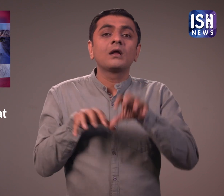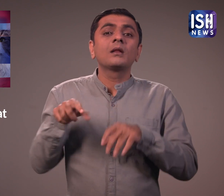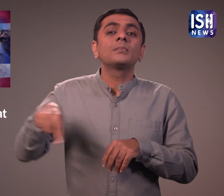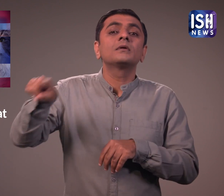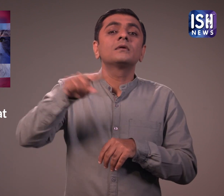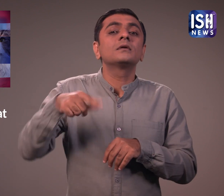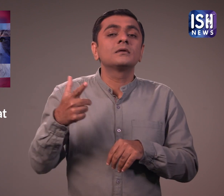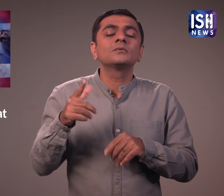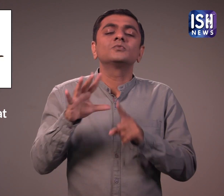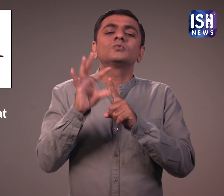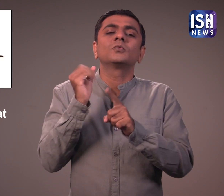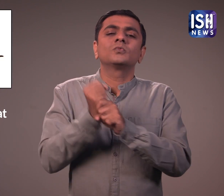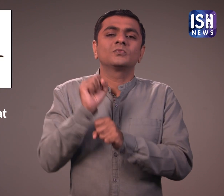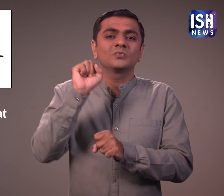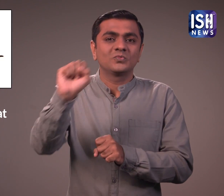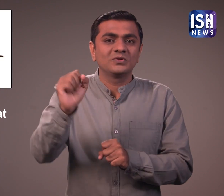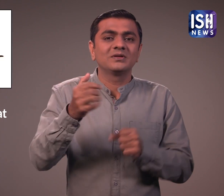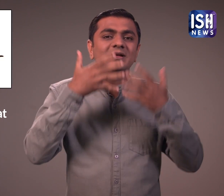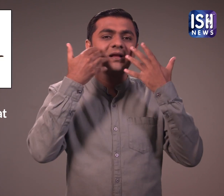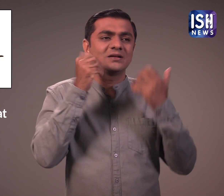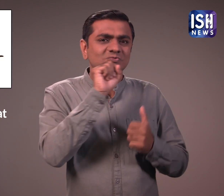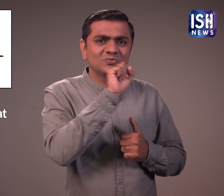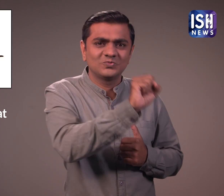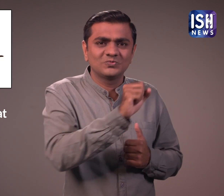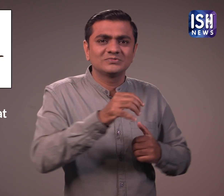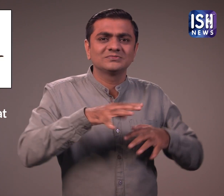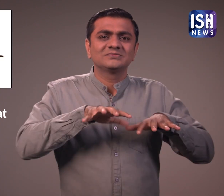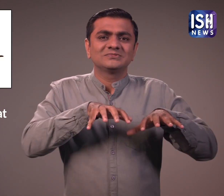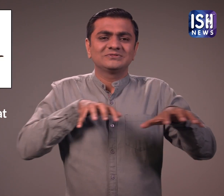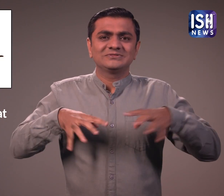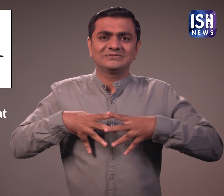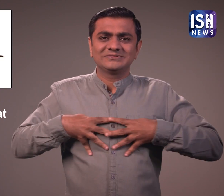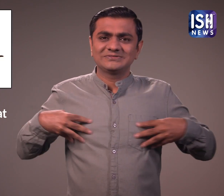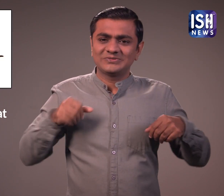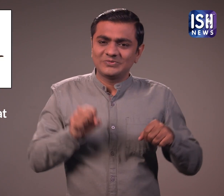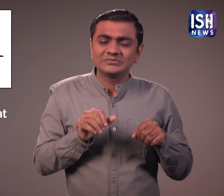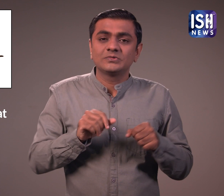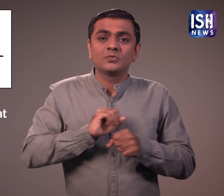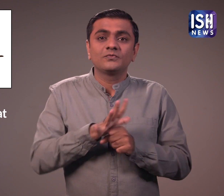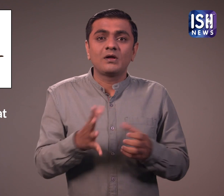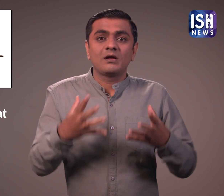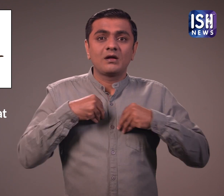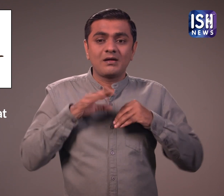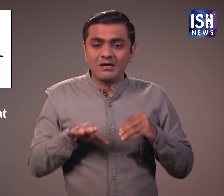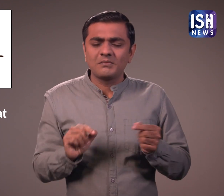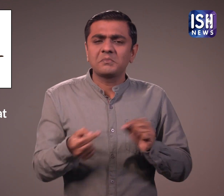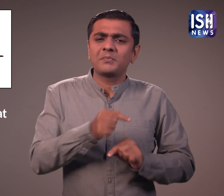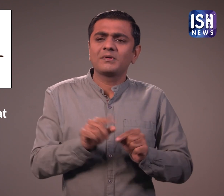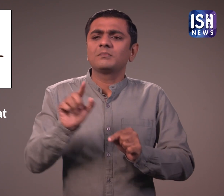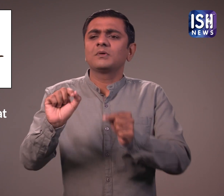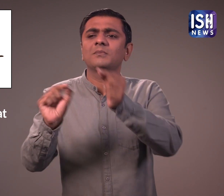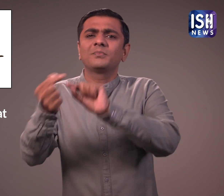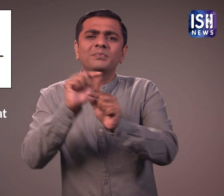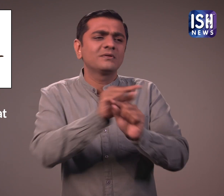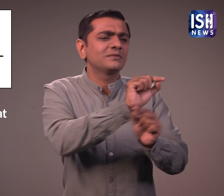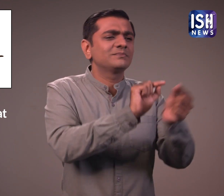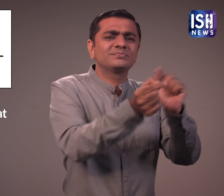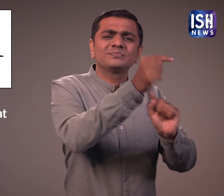कुट्टो, बिल्डियों, बाग, आदी जैसे जानवरों में कुरोना वाइरस केवल जानवरों की प्रजातियों के भीतर ही फैलता